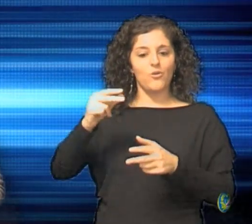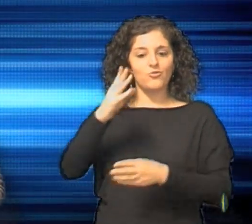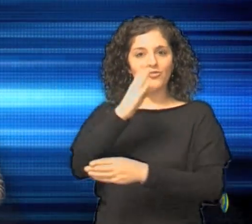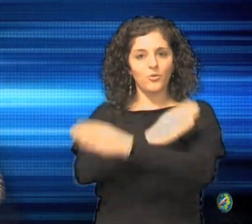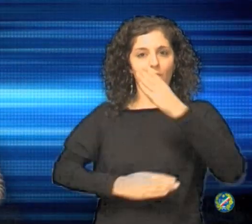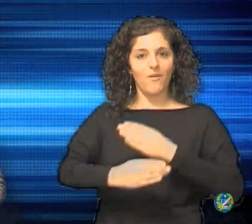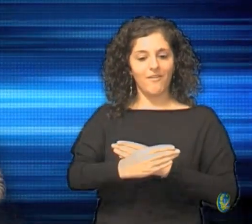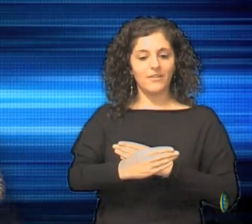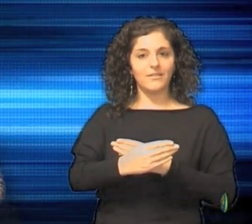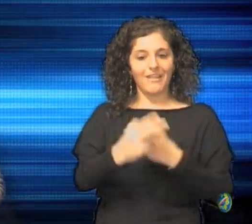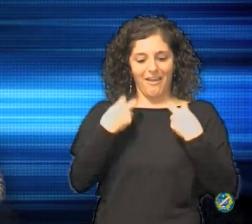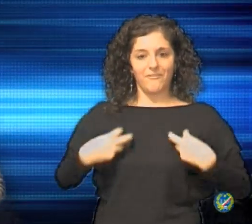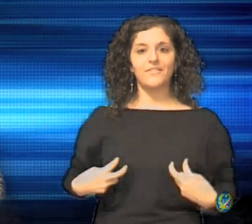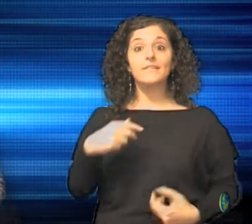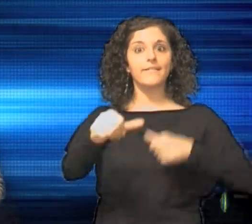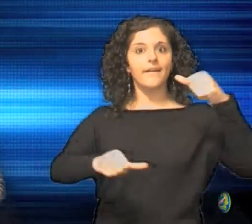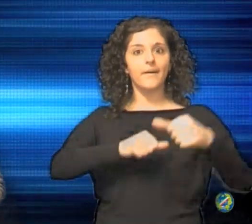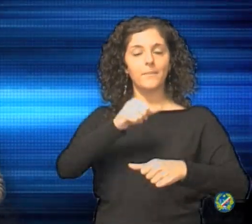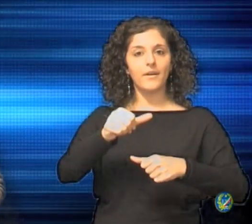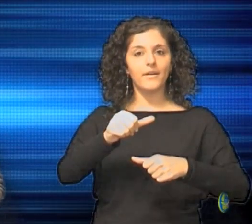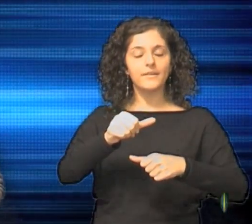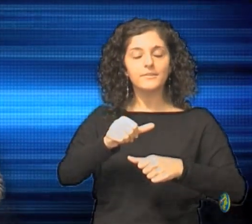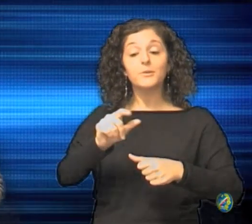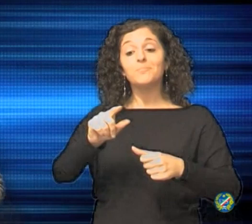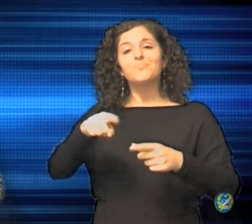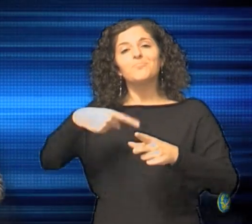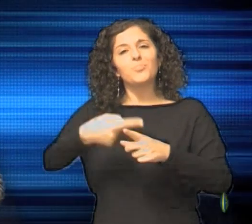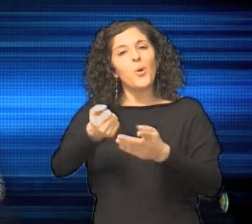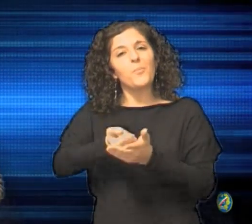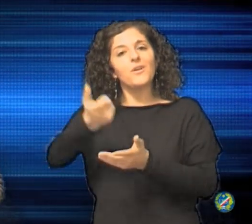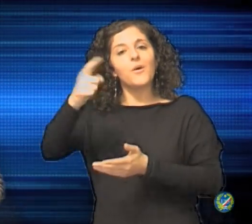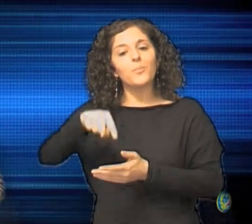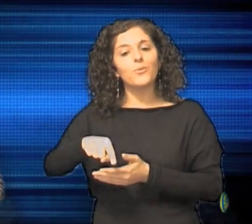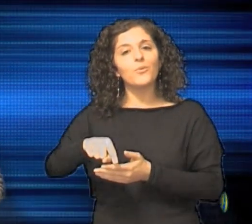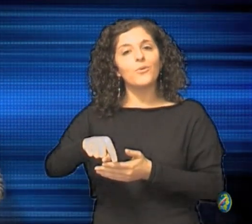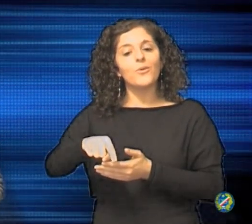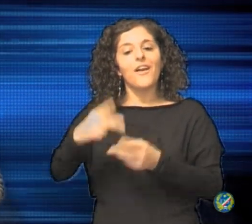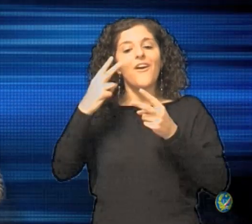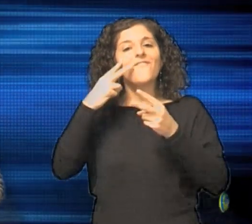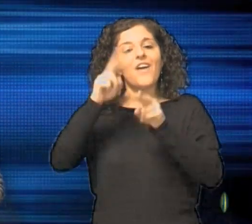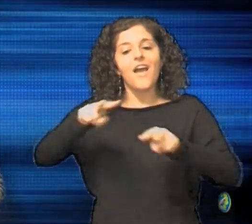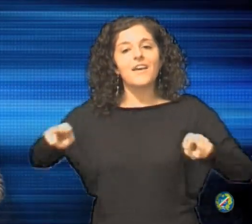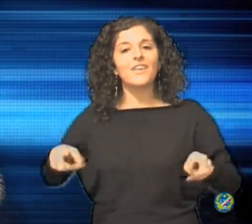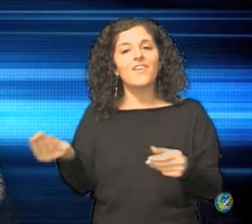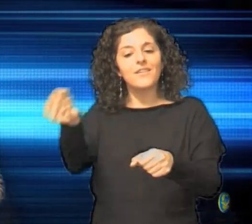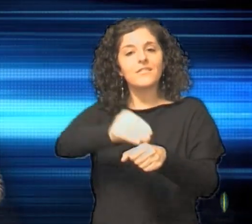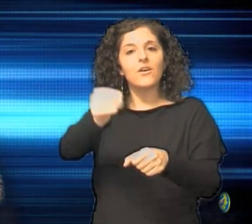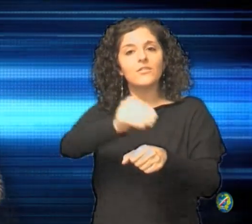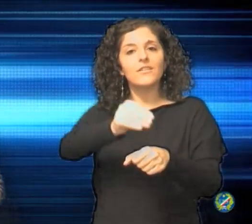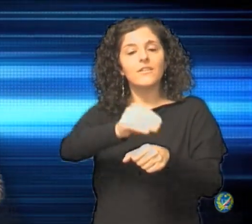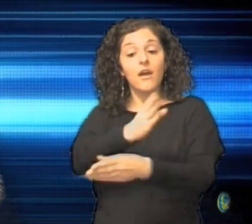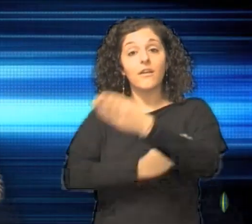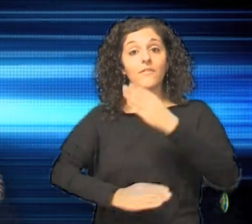procedura, e sia nel piano di verifiche straordinarie sull'invalidità che sta